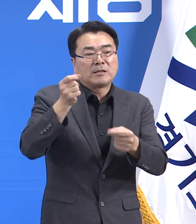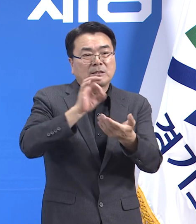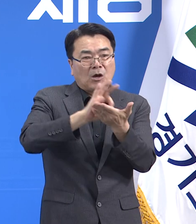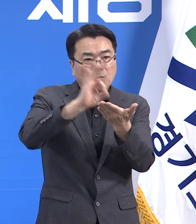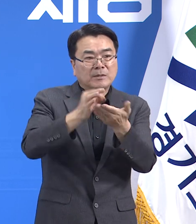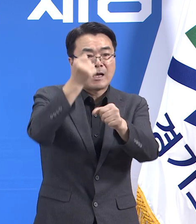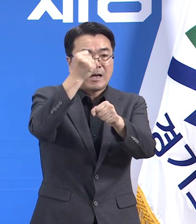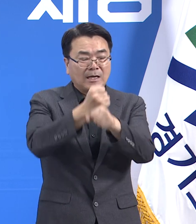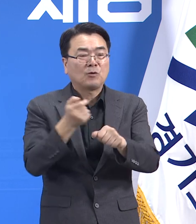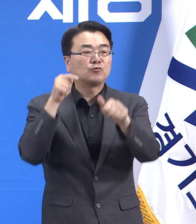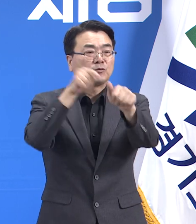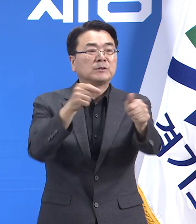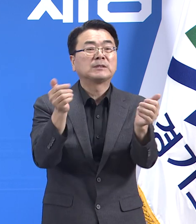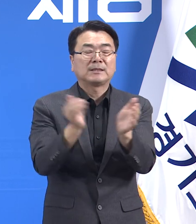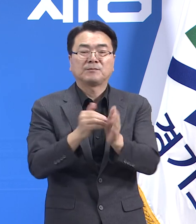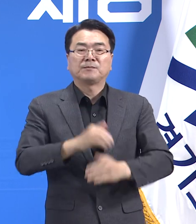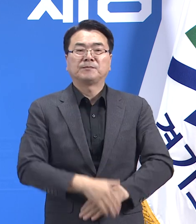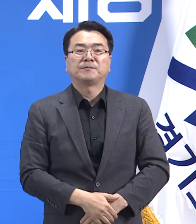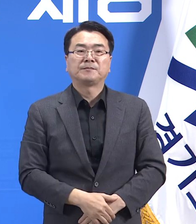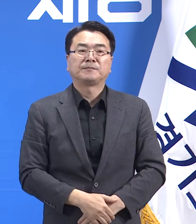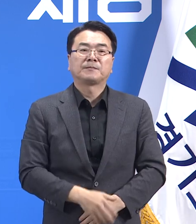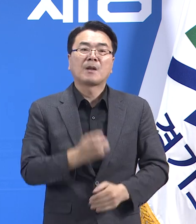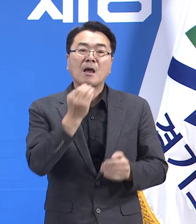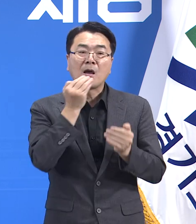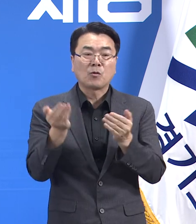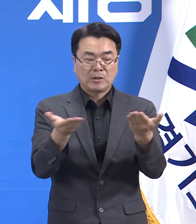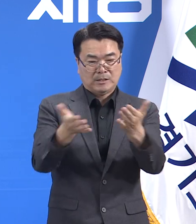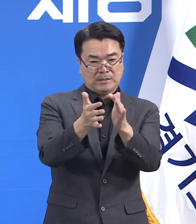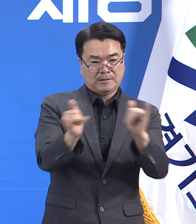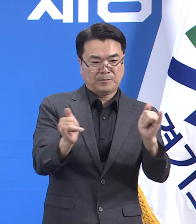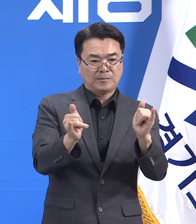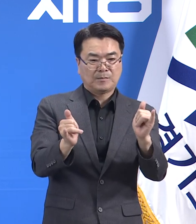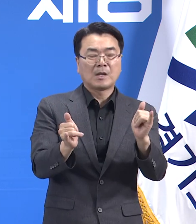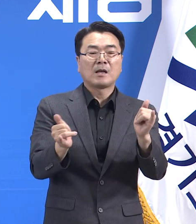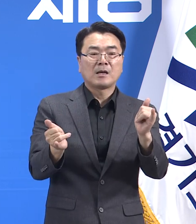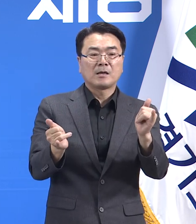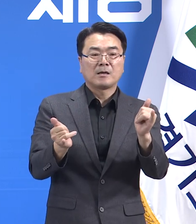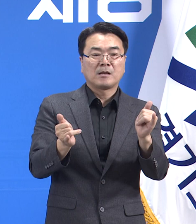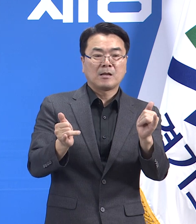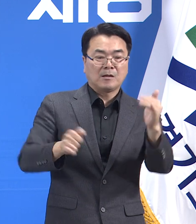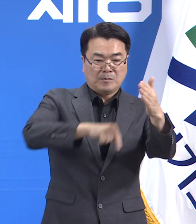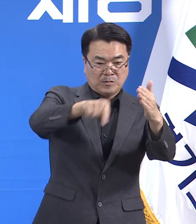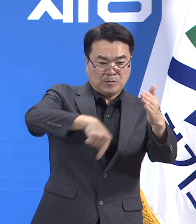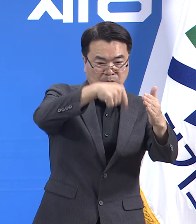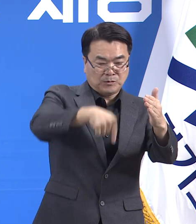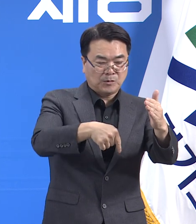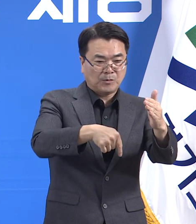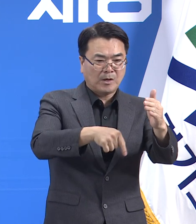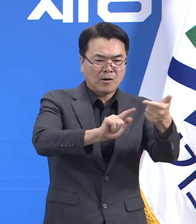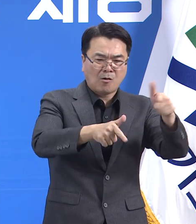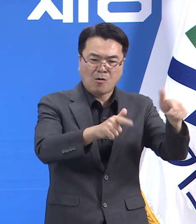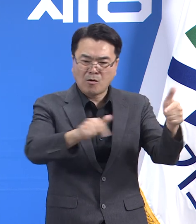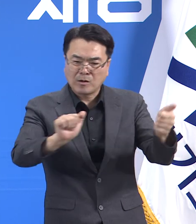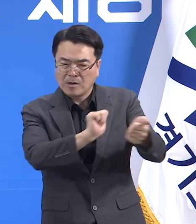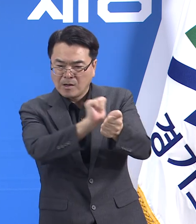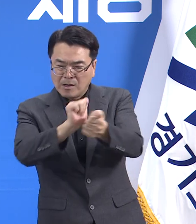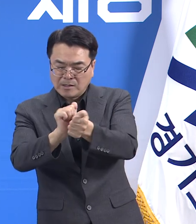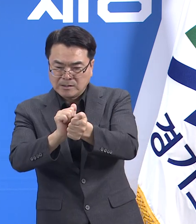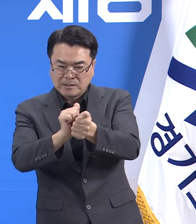조치하였습니다. 도내 외국인들이 이러한 내용을 잘 파악할 수 있도록 외국어 센터, 외국인 자주모임